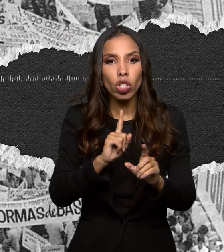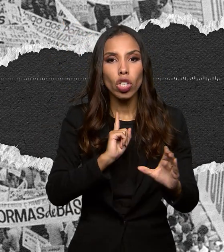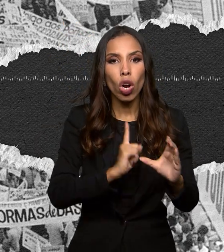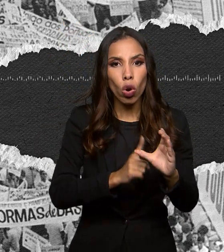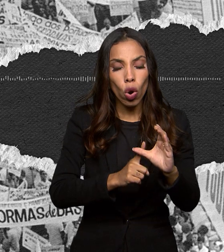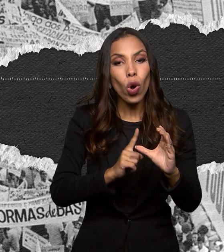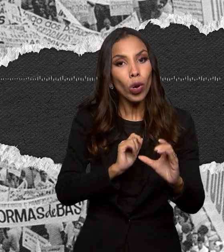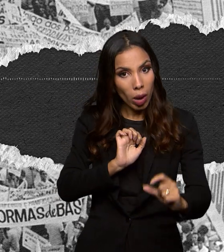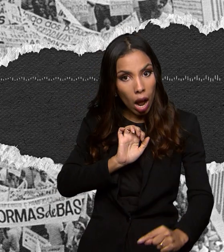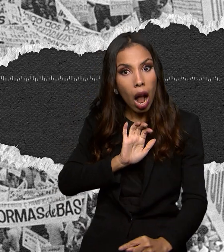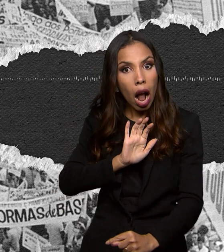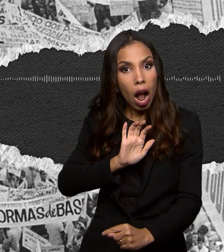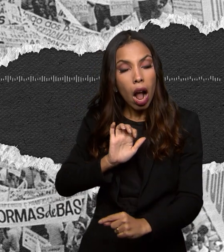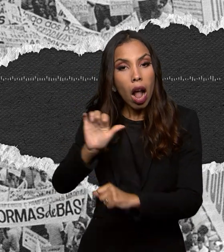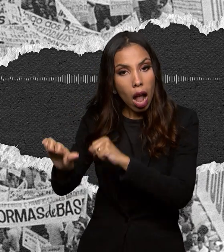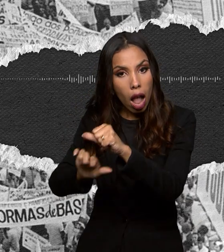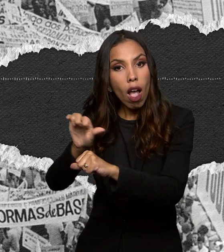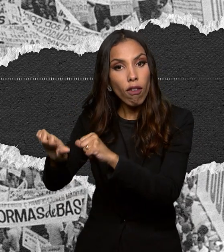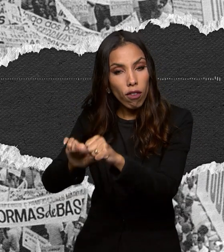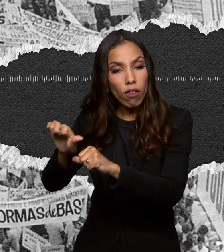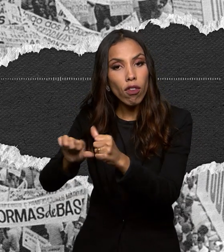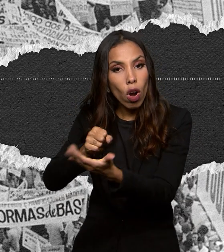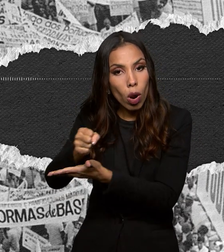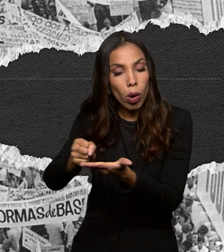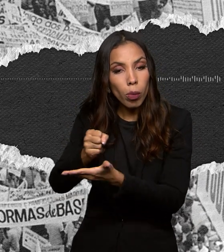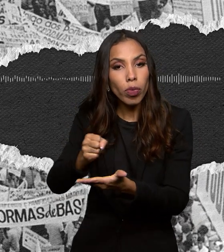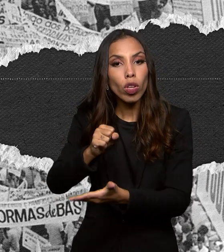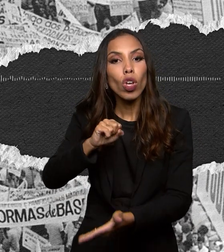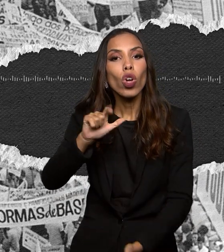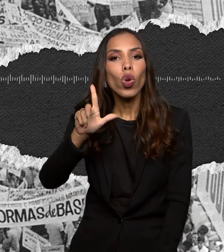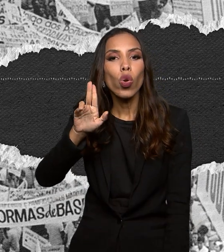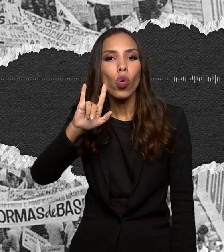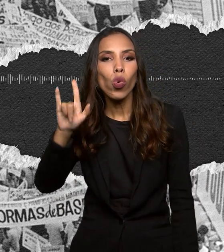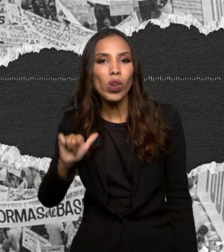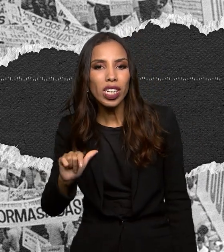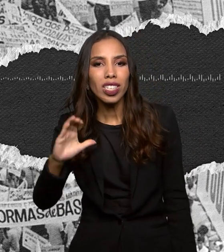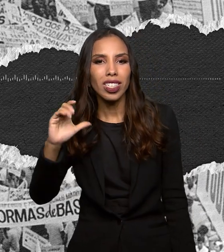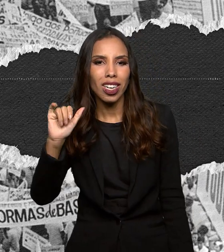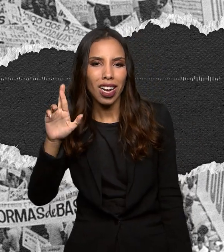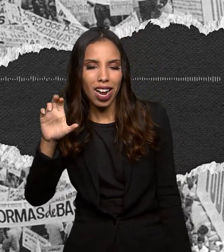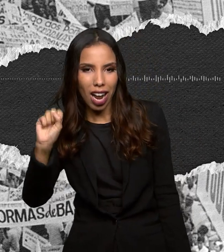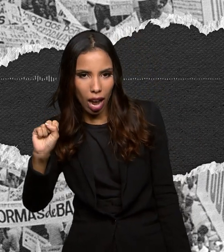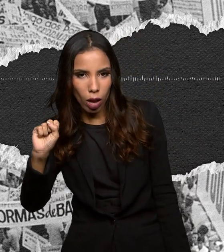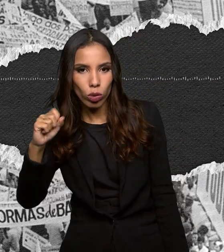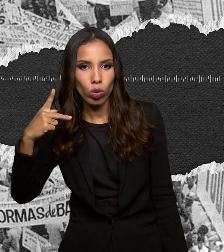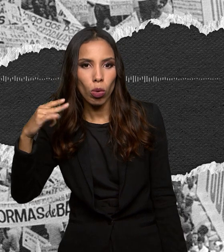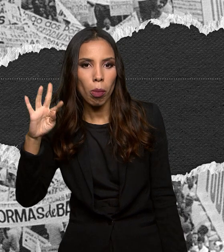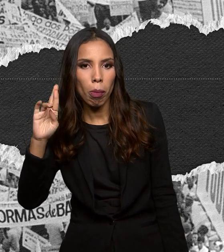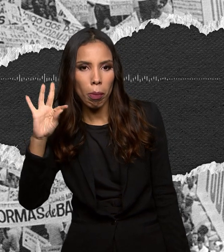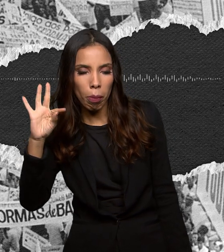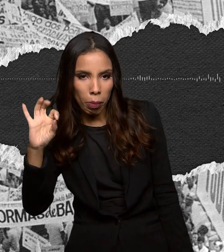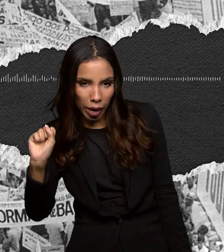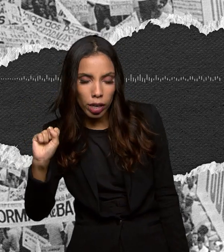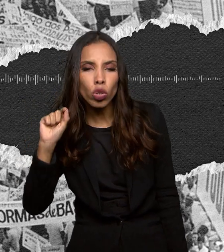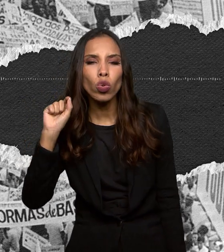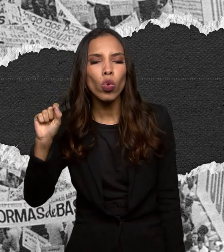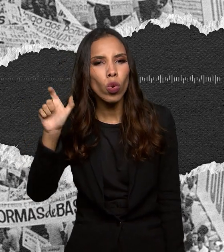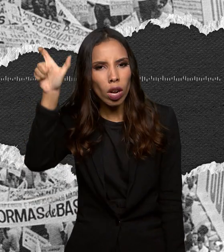que une esses dois mundos é Luiz Carlos Prestes esse personagem quase mítico da história brasileira e que pressionava pela